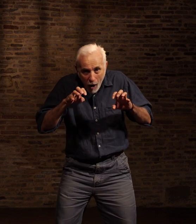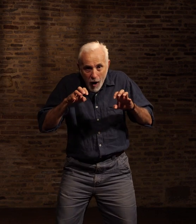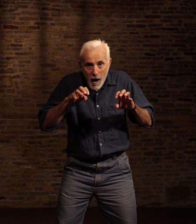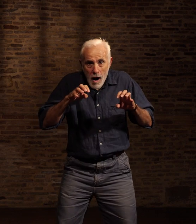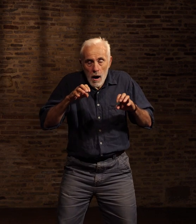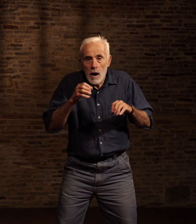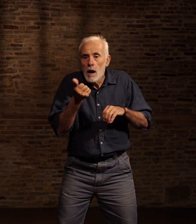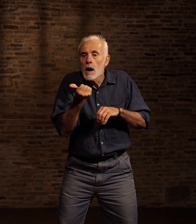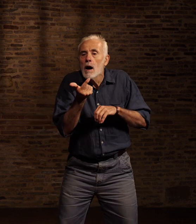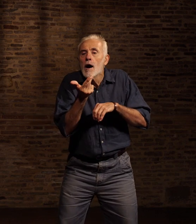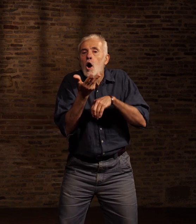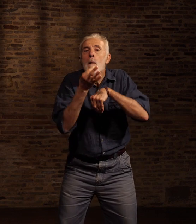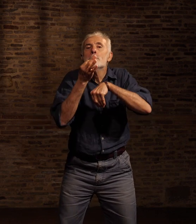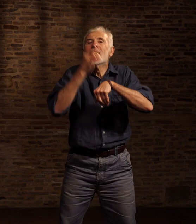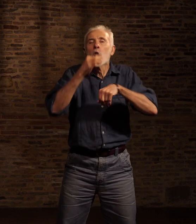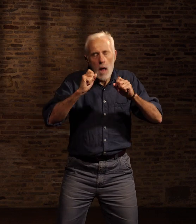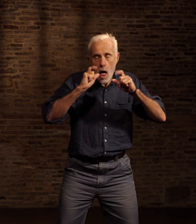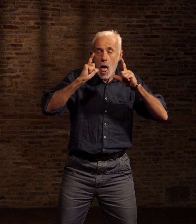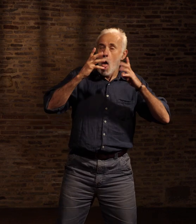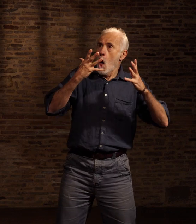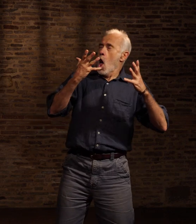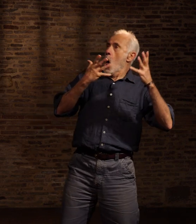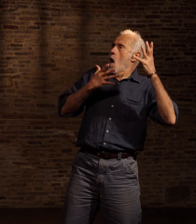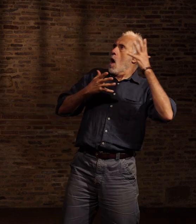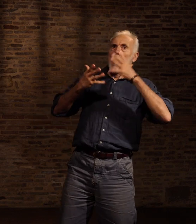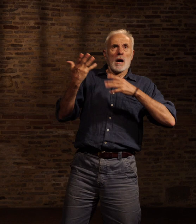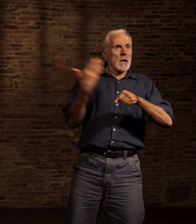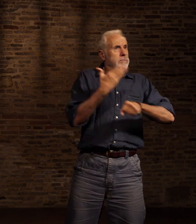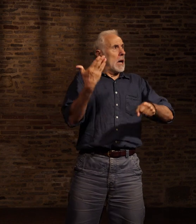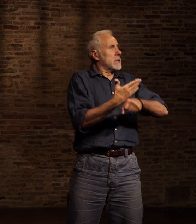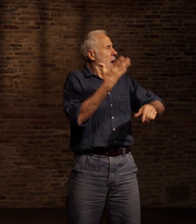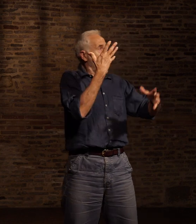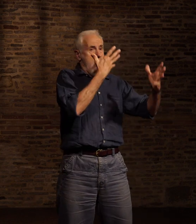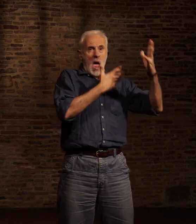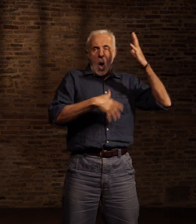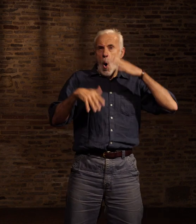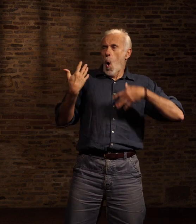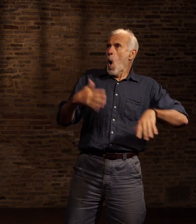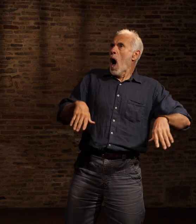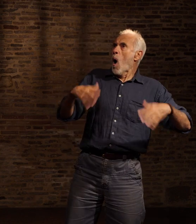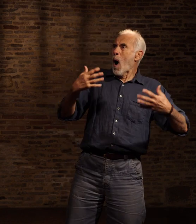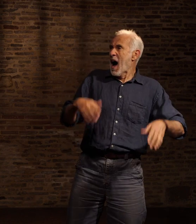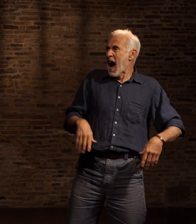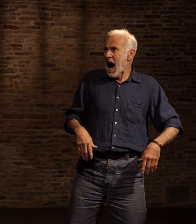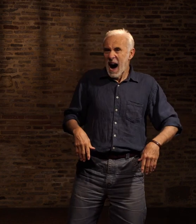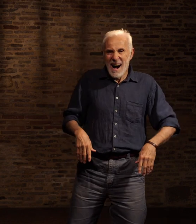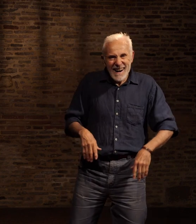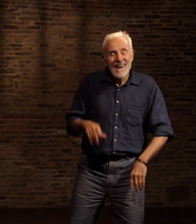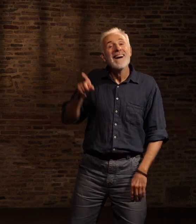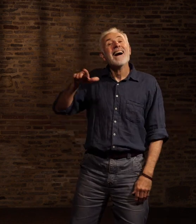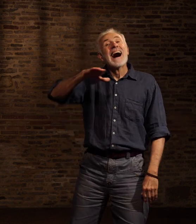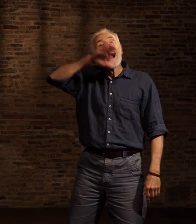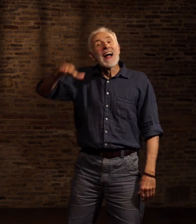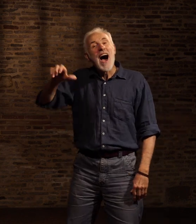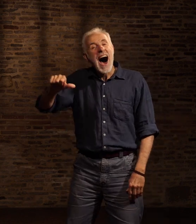ce que deux, trois minutes plus tard il le recouvre pleinement conscience Oh putain, qu'est-ce qu'il s passé mec ? Ha ha, t'as fini par